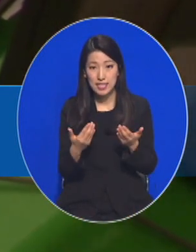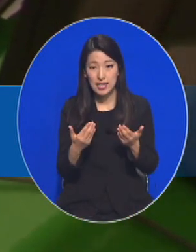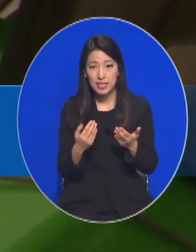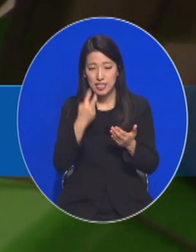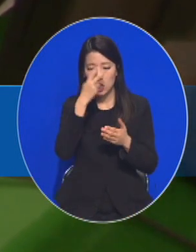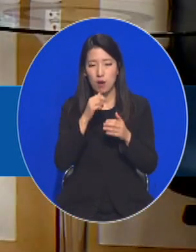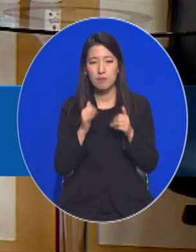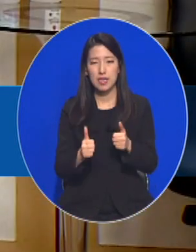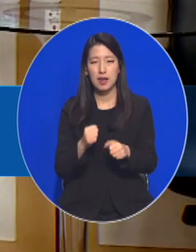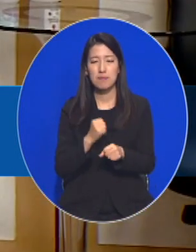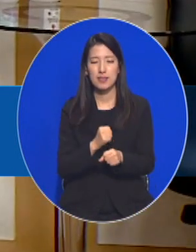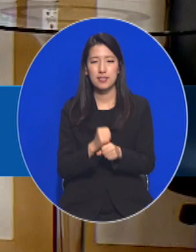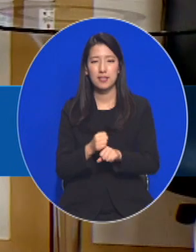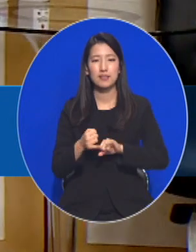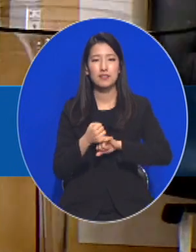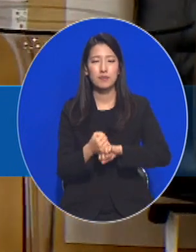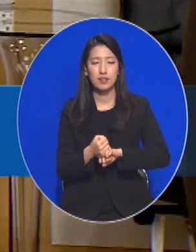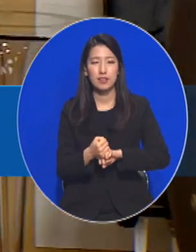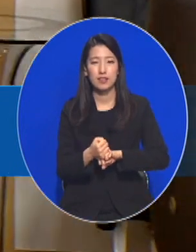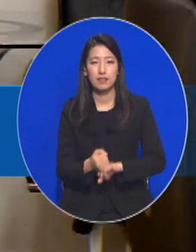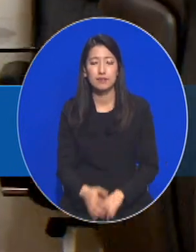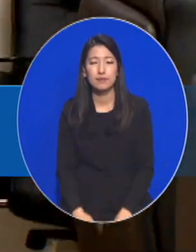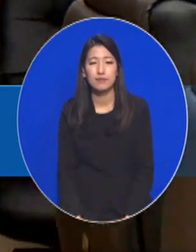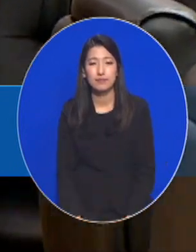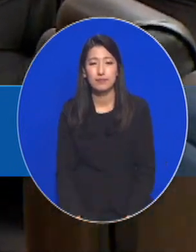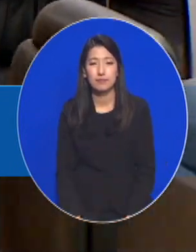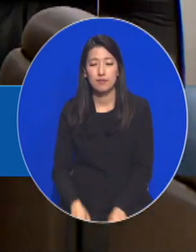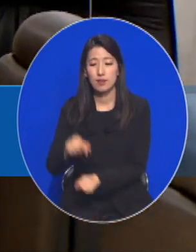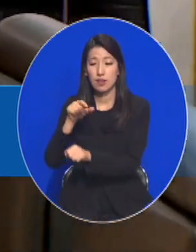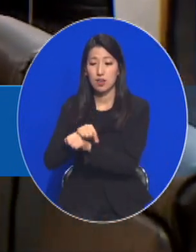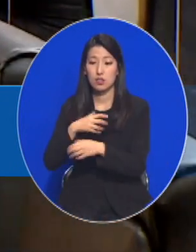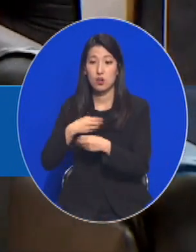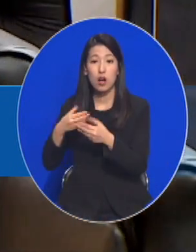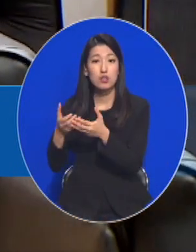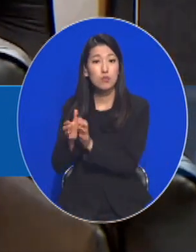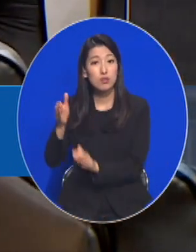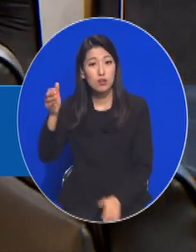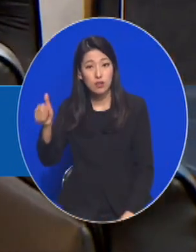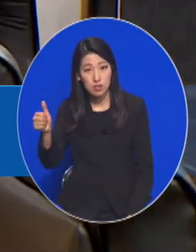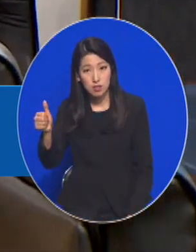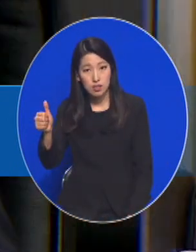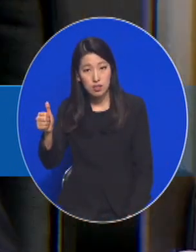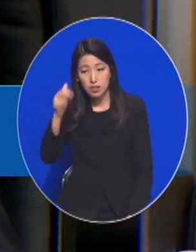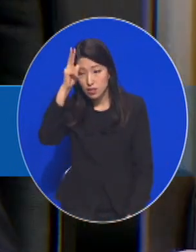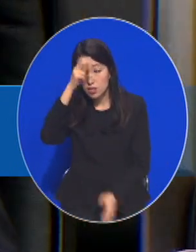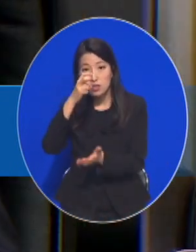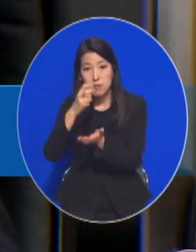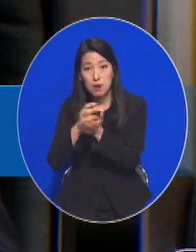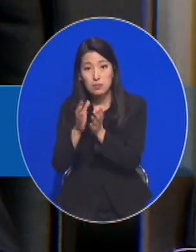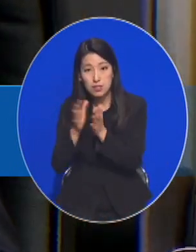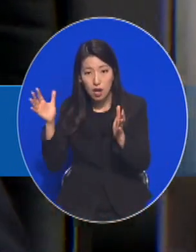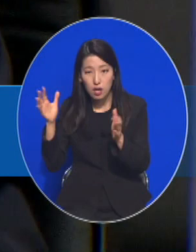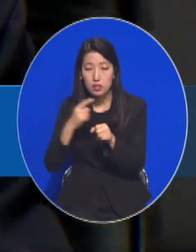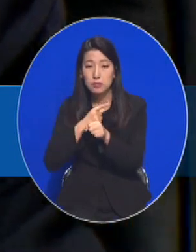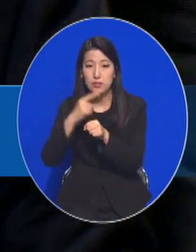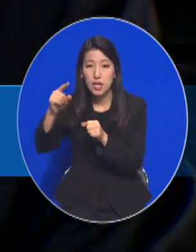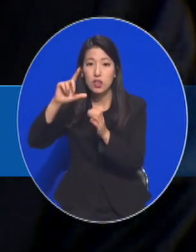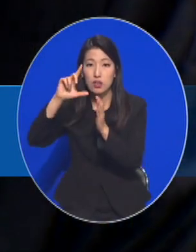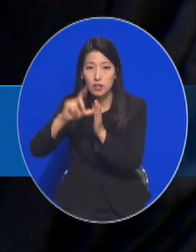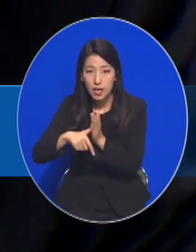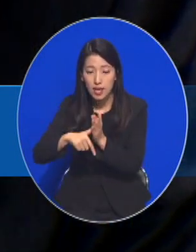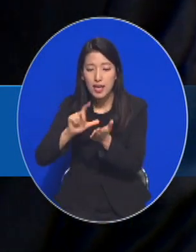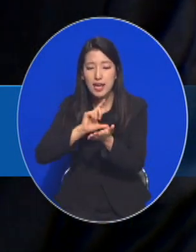밝혔습니다. 진영 행정안전부 장관은 경찰법 개정에 따라 내년부터 자치경찰제가 전국